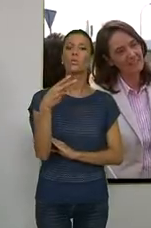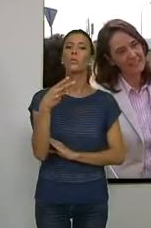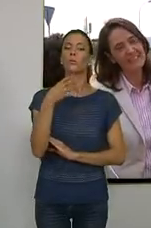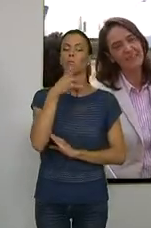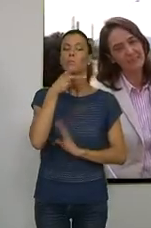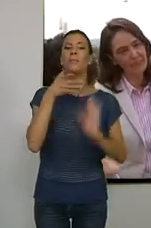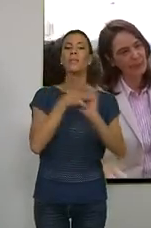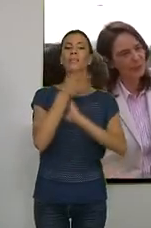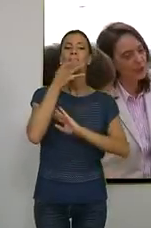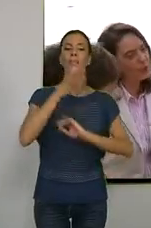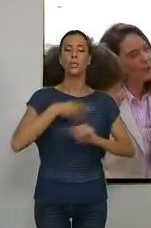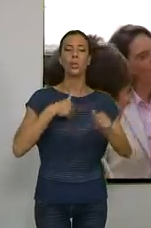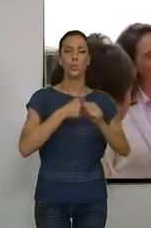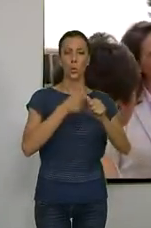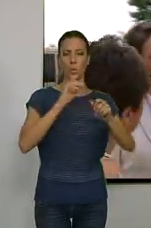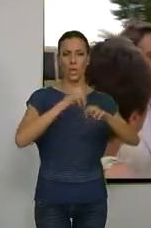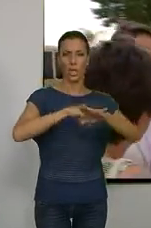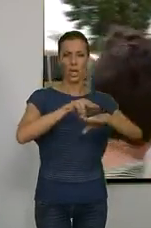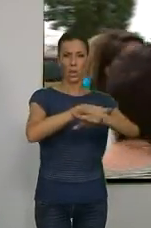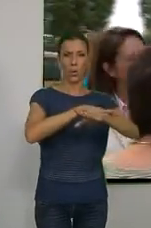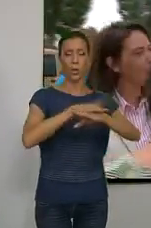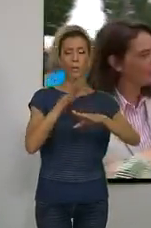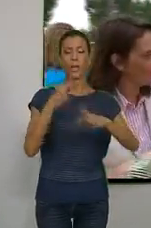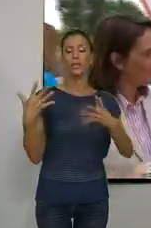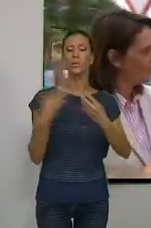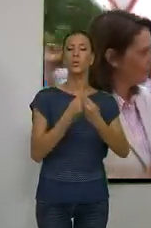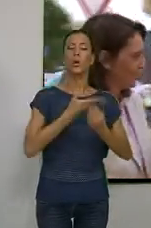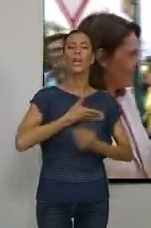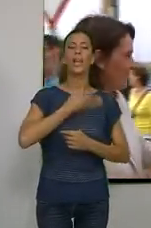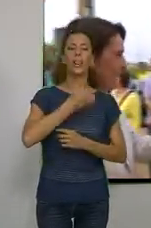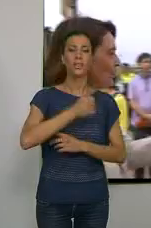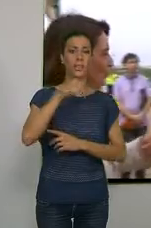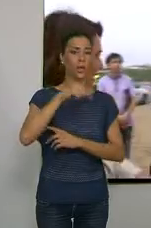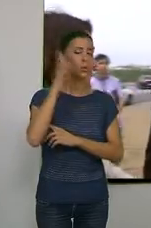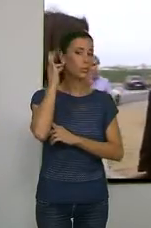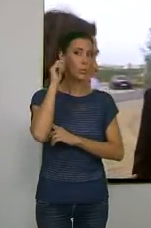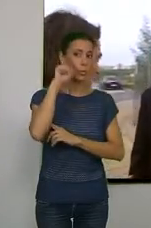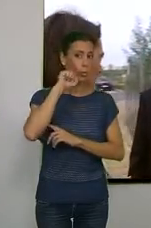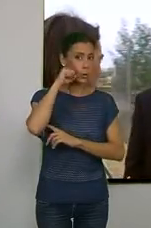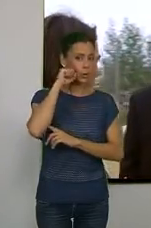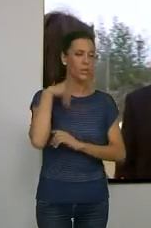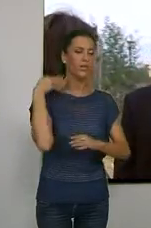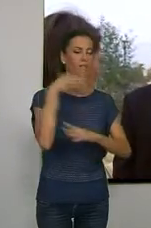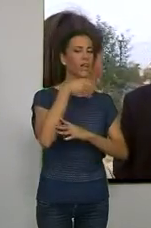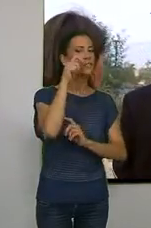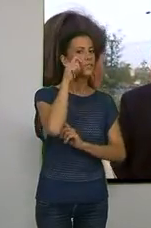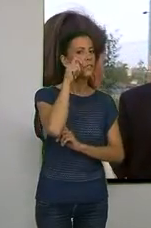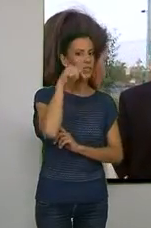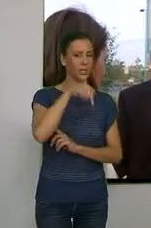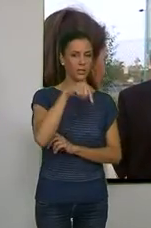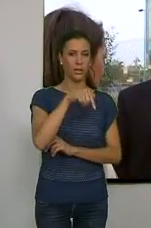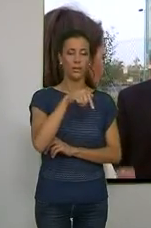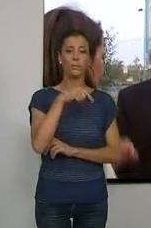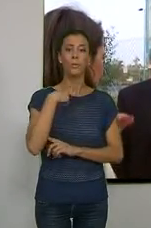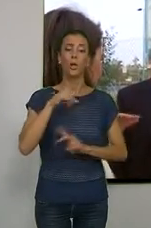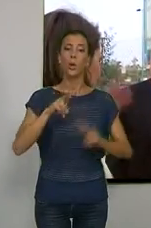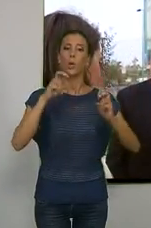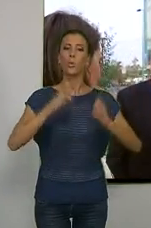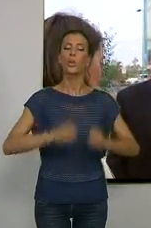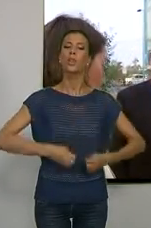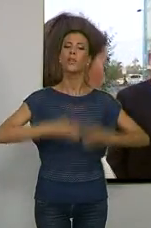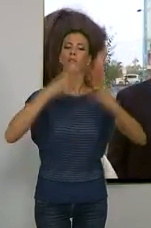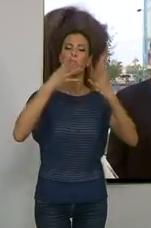según el subdelegado del gobierno que, junto a la alcaldesa de Motril, visitaba el solar donde se ubicará. El nuevo edificio